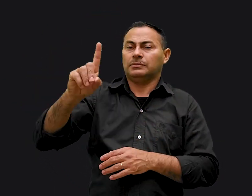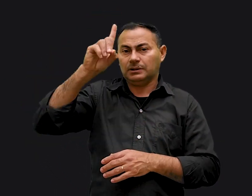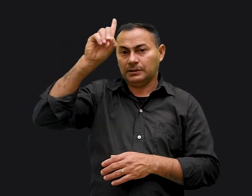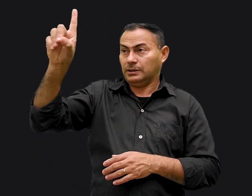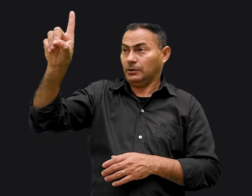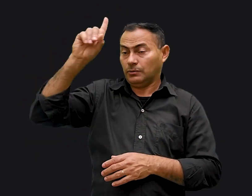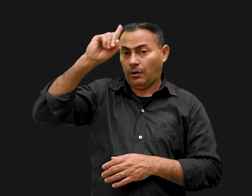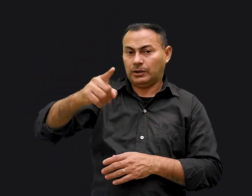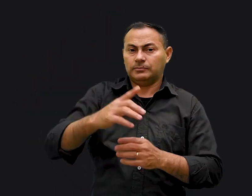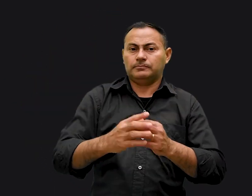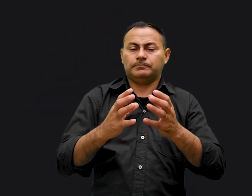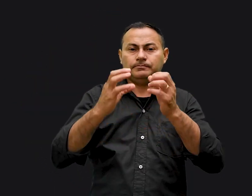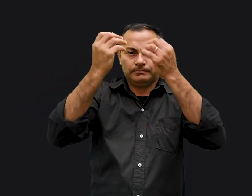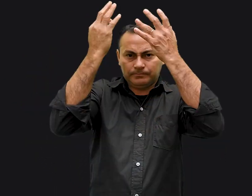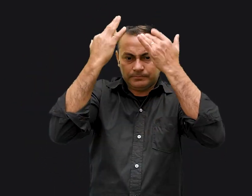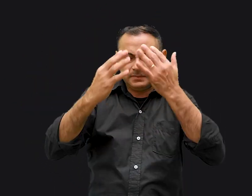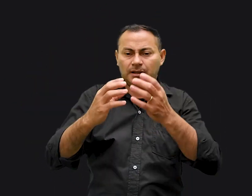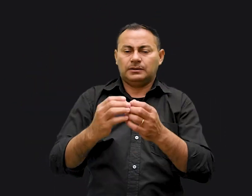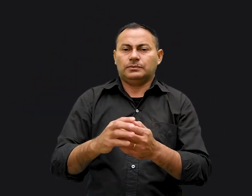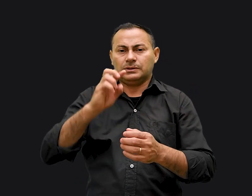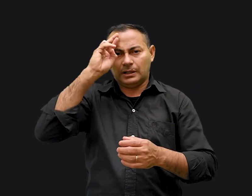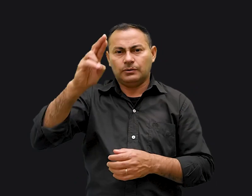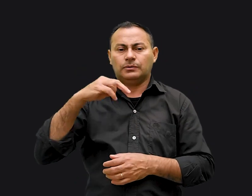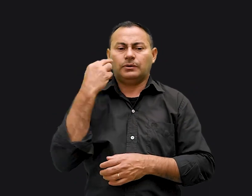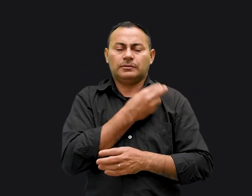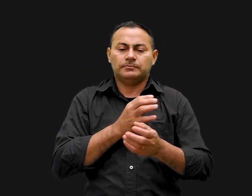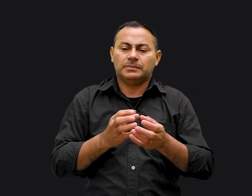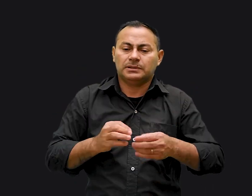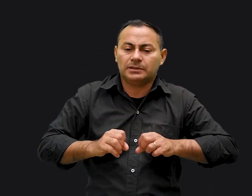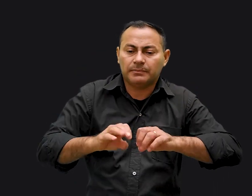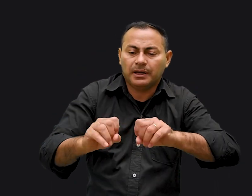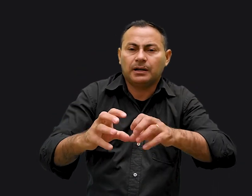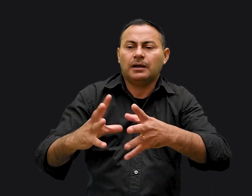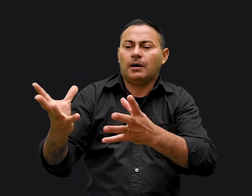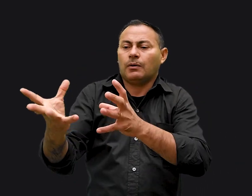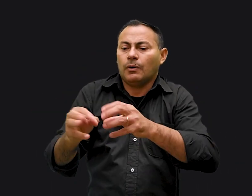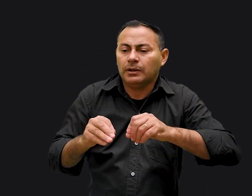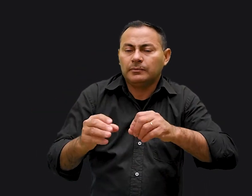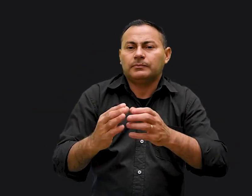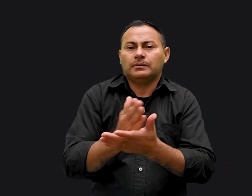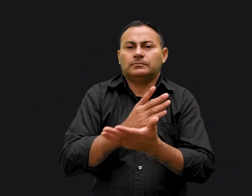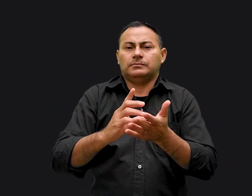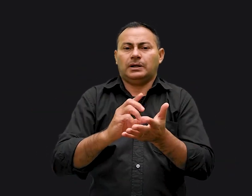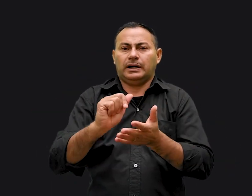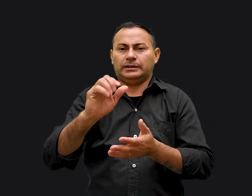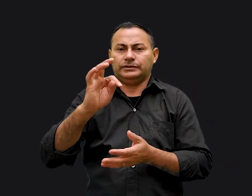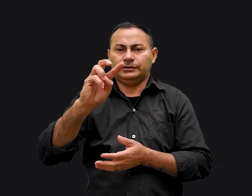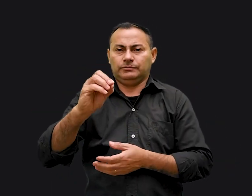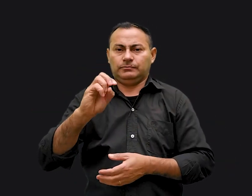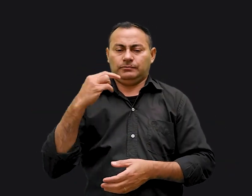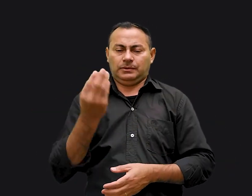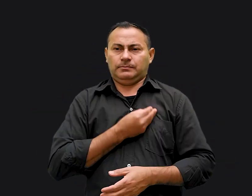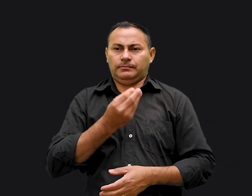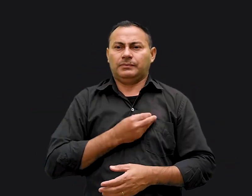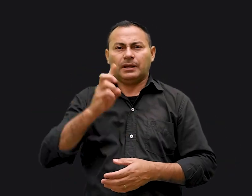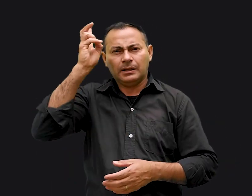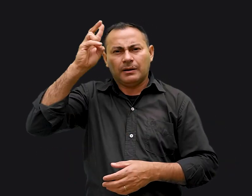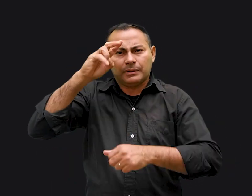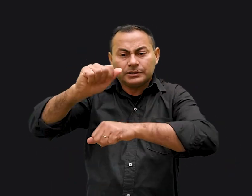ordem Baseado na graça do Senhor e do nosso semear e colher Acumulamos certos ativos na nossa vida Lembre de Abraão